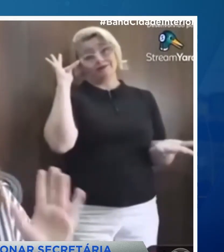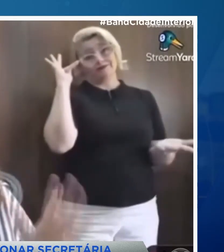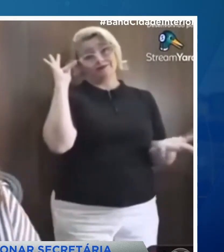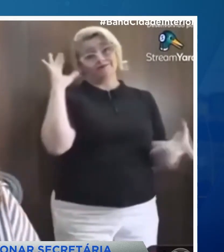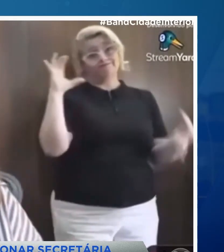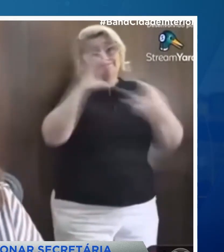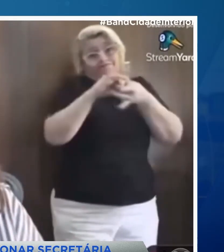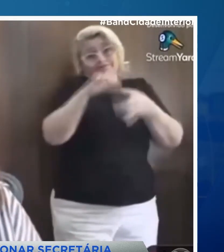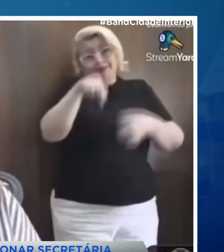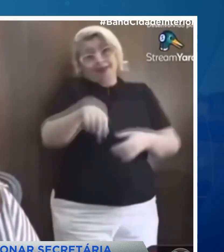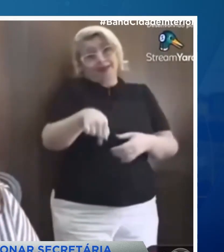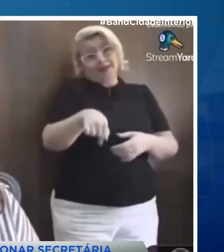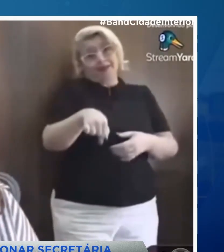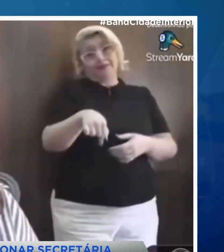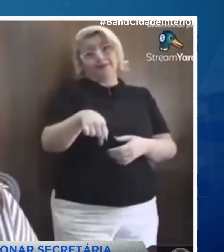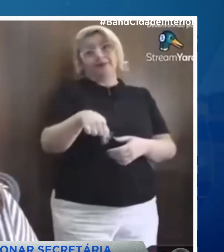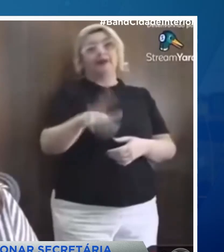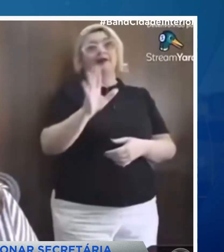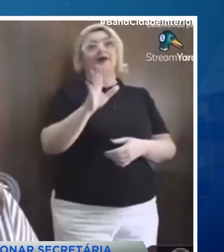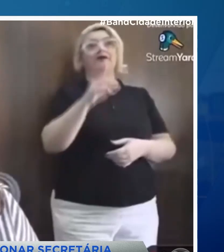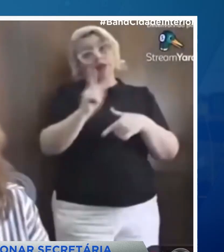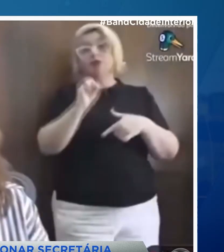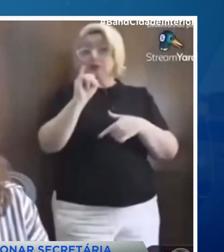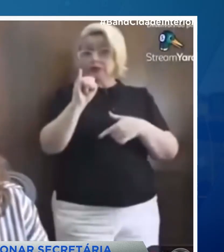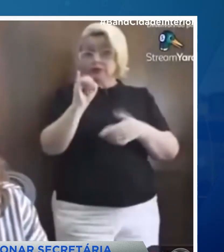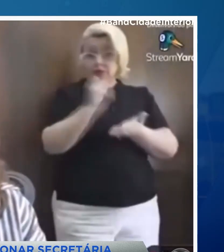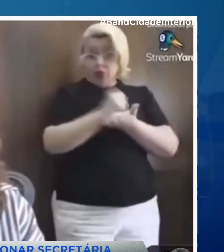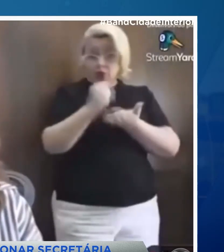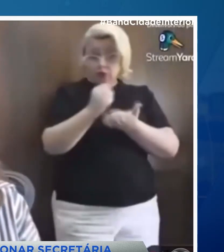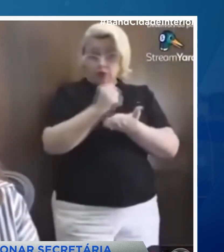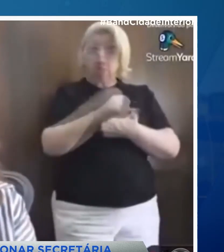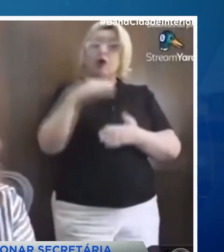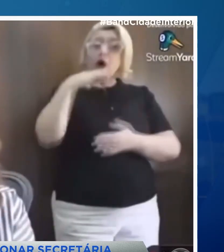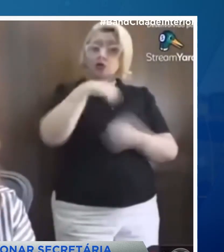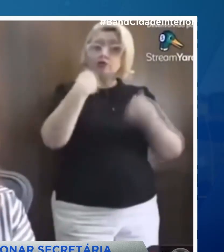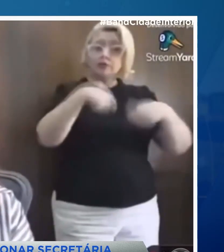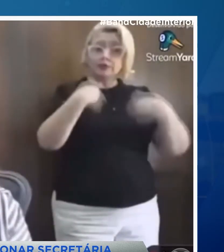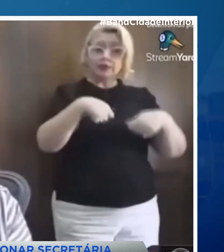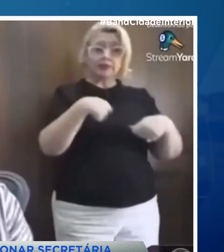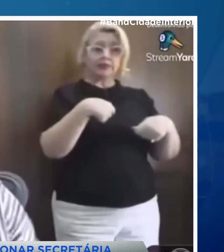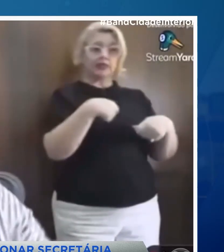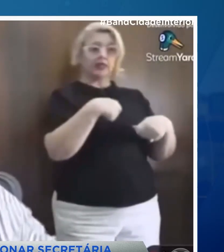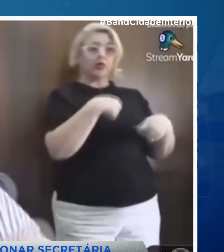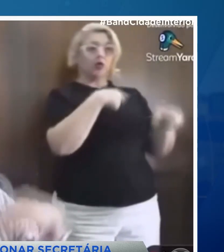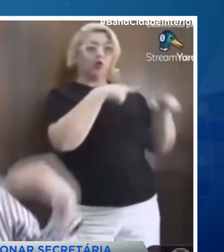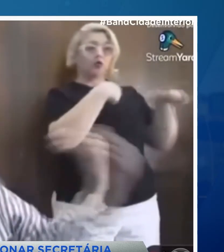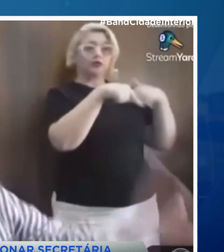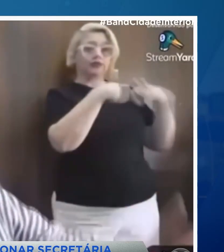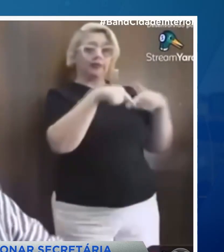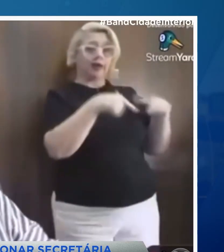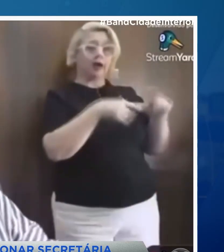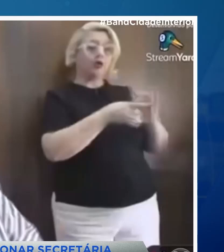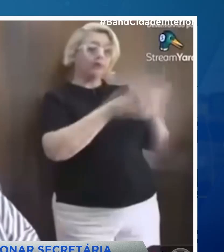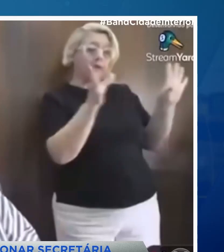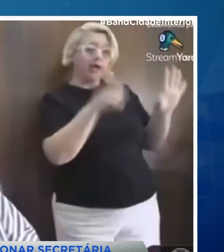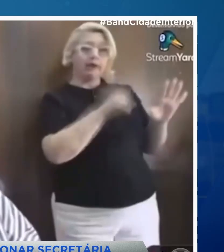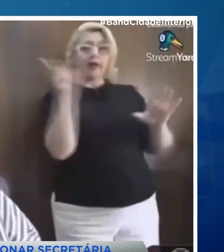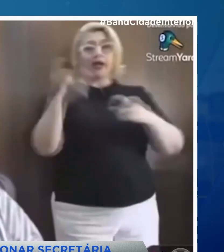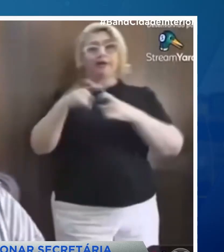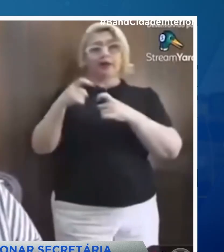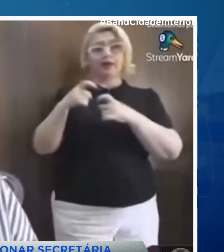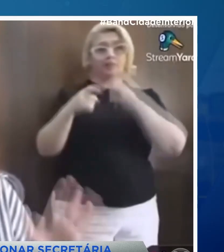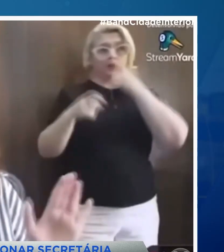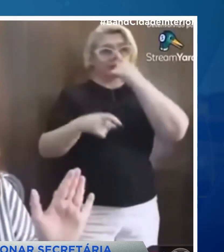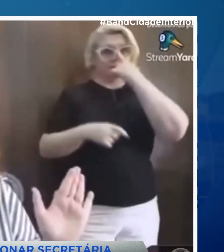Ainda para finalizar, a nota da Secretaria Estadual de Educação de Goiás afirma que a servidora Roberta Silva foi